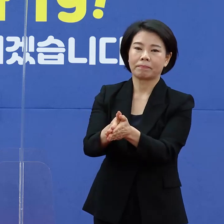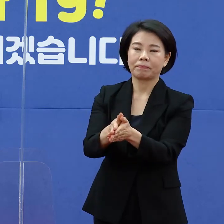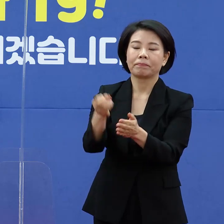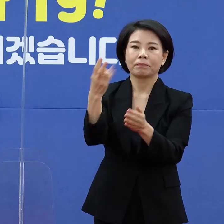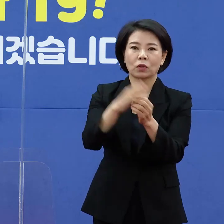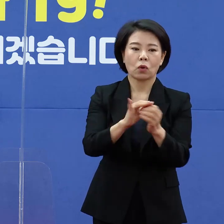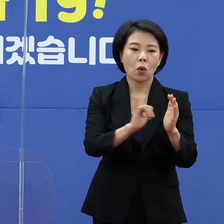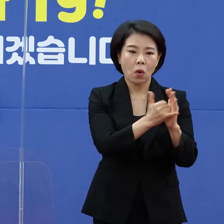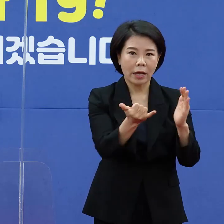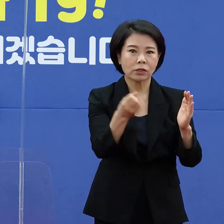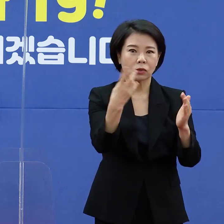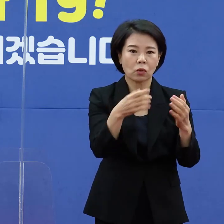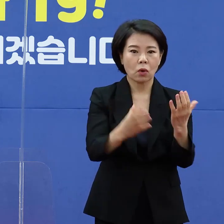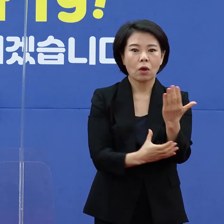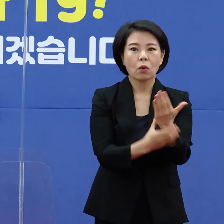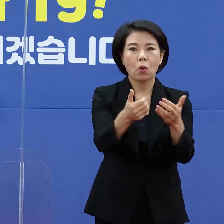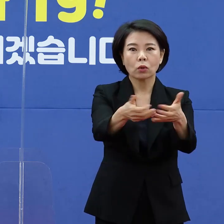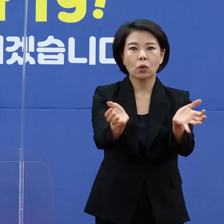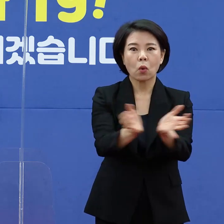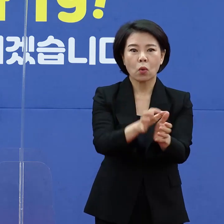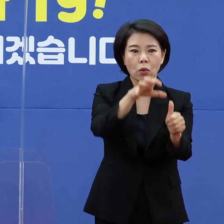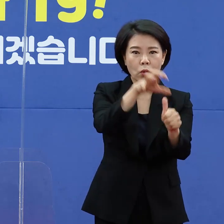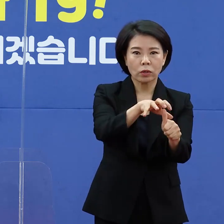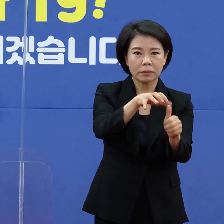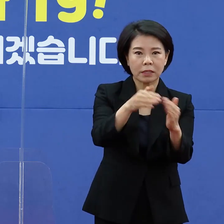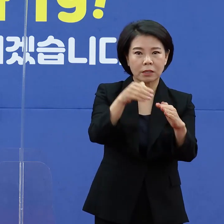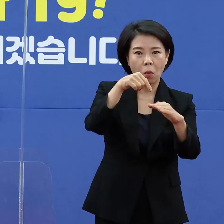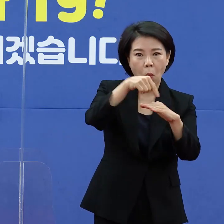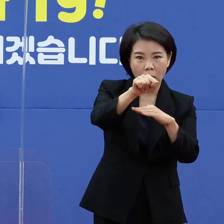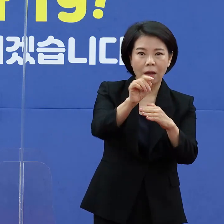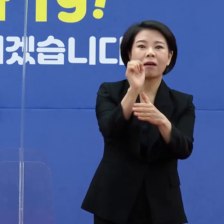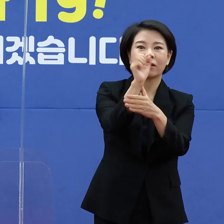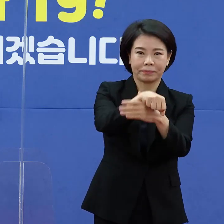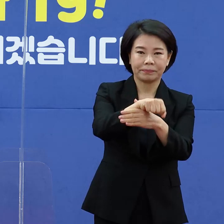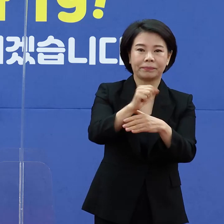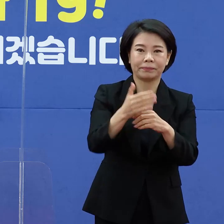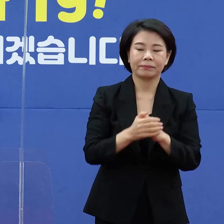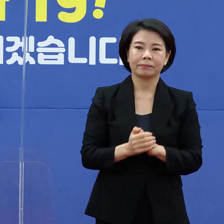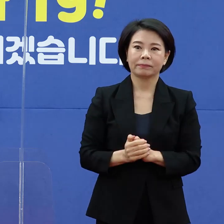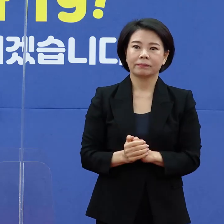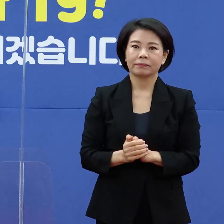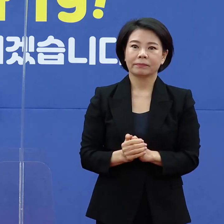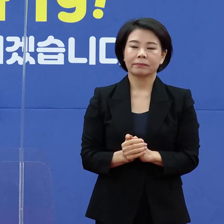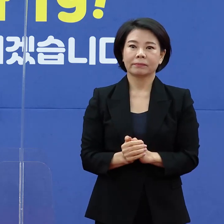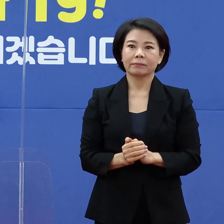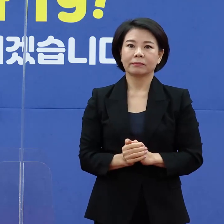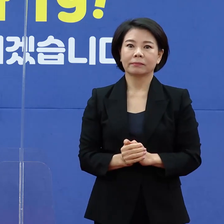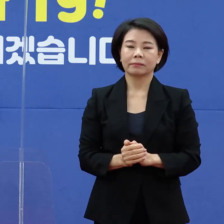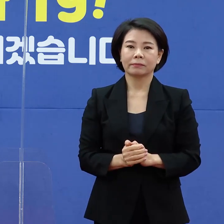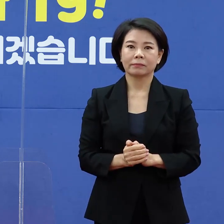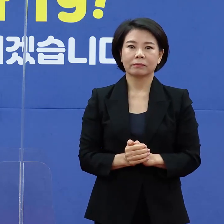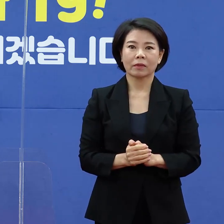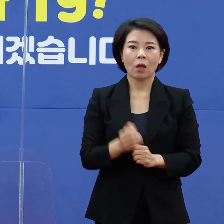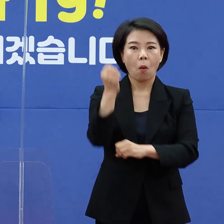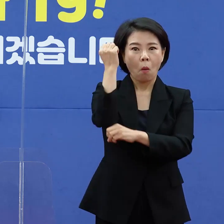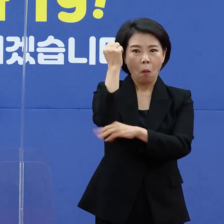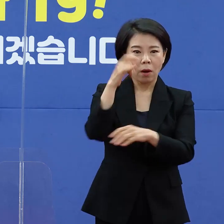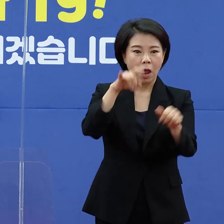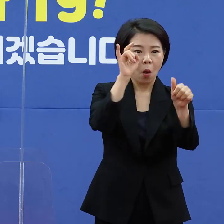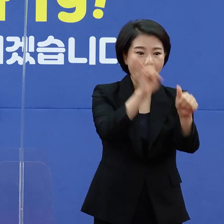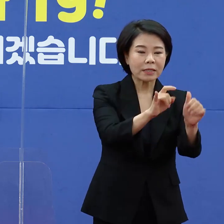그리고 가족 등 공동격리자 외출도 허용이 됩니다. 또한 기존